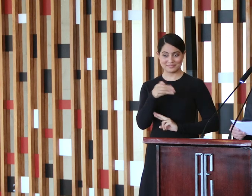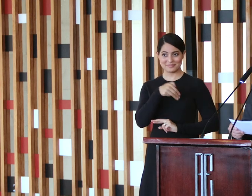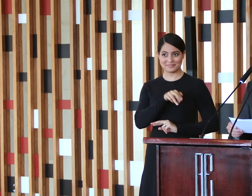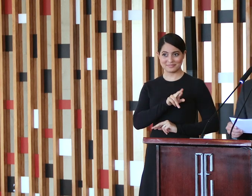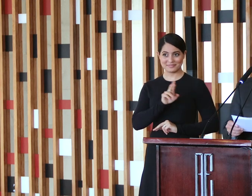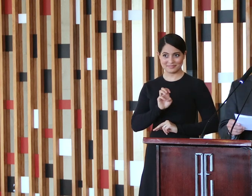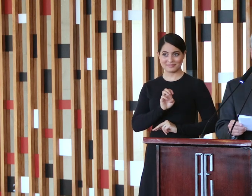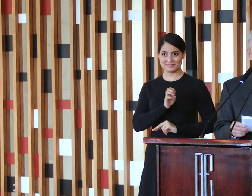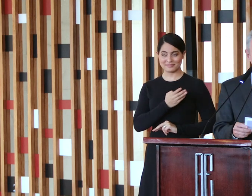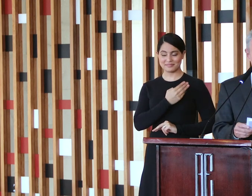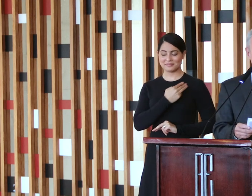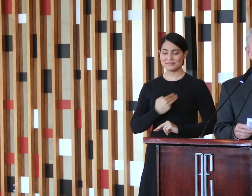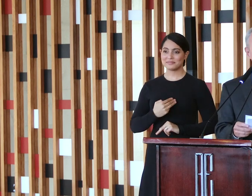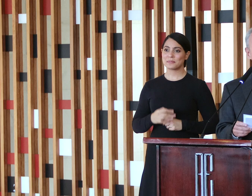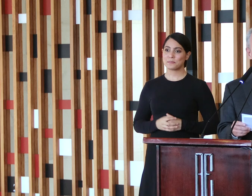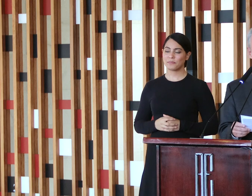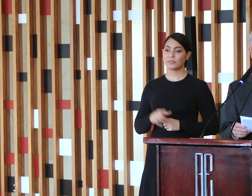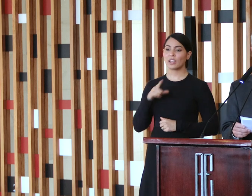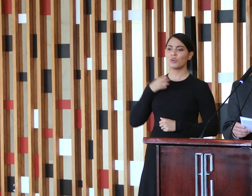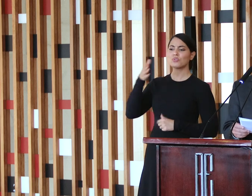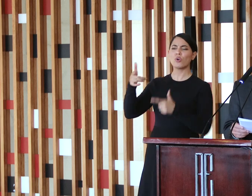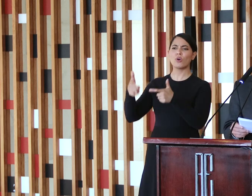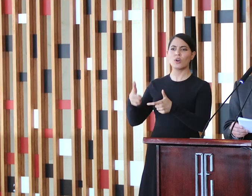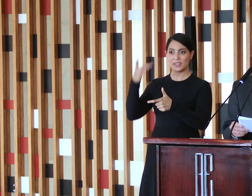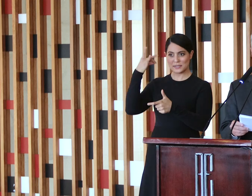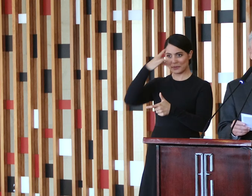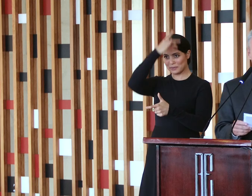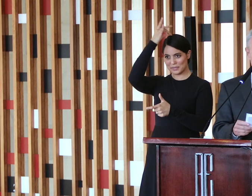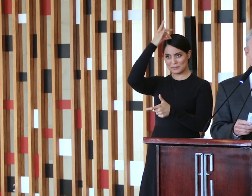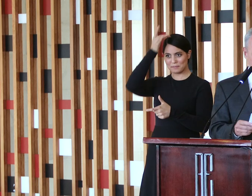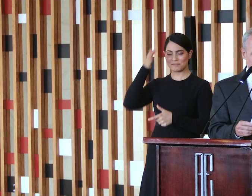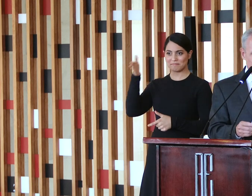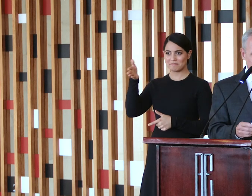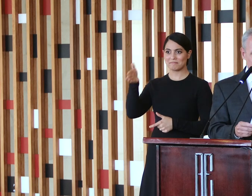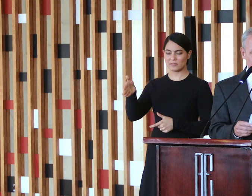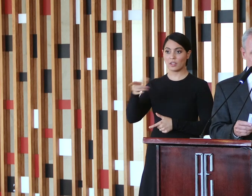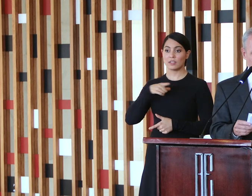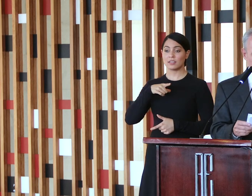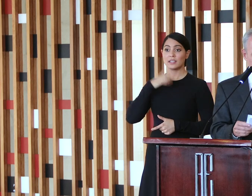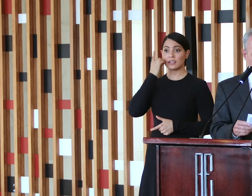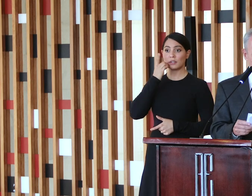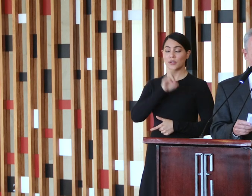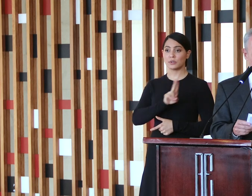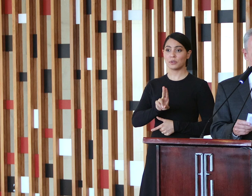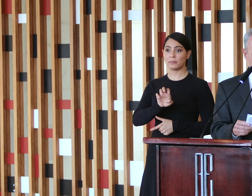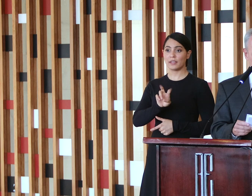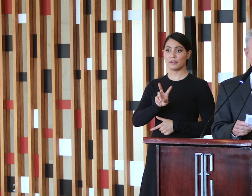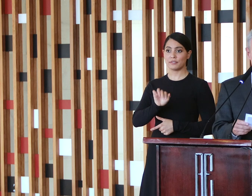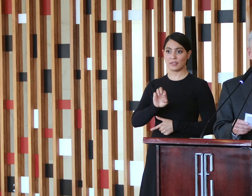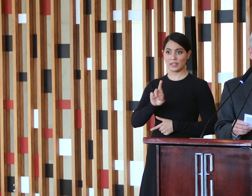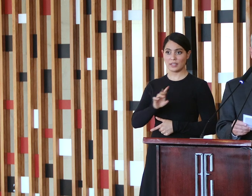visitei algumas localidades do Estado do Espírito Santo, a convite do deputado Evair de Mello e na